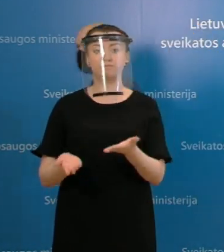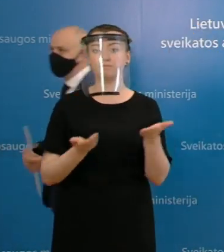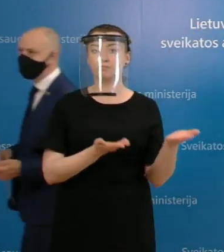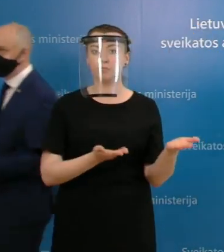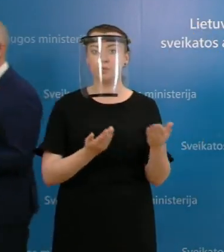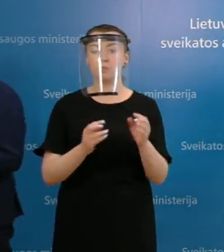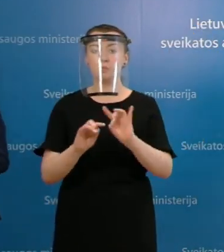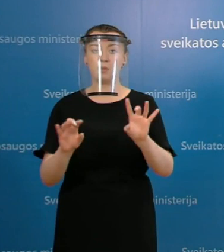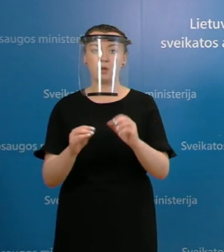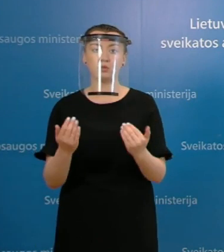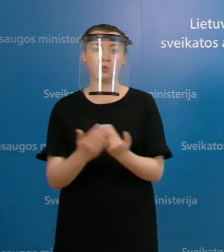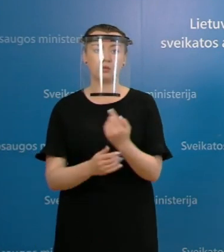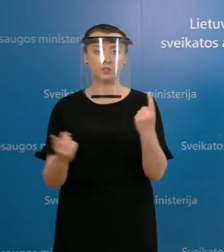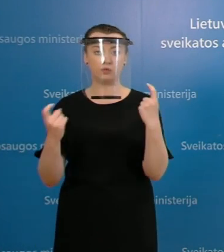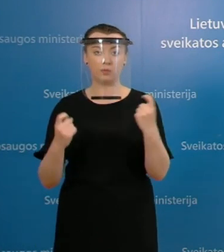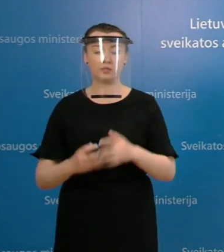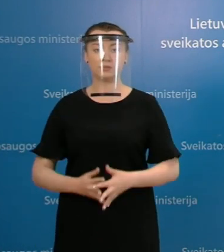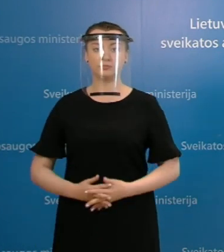naujausią informaciją apie atvejus.